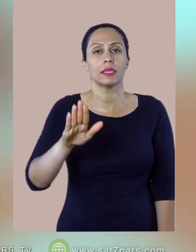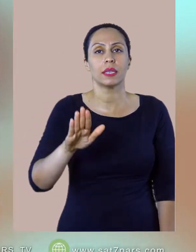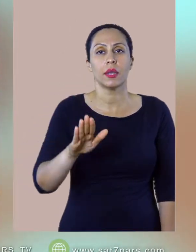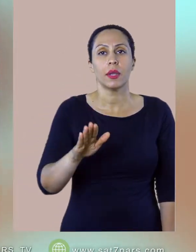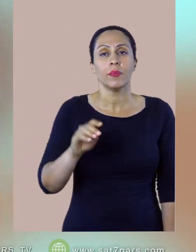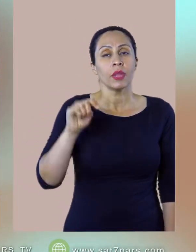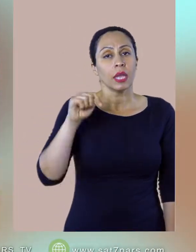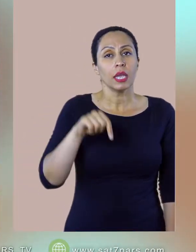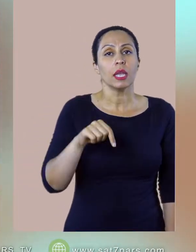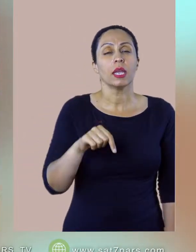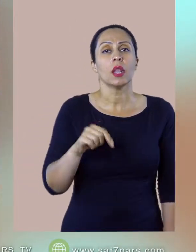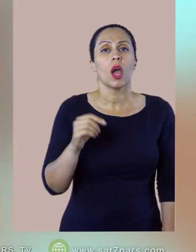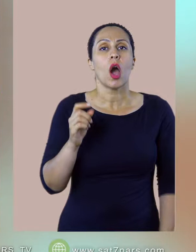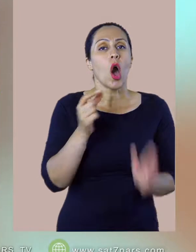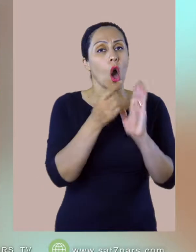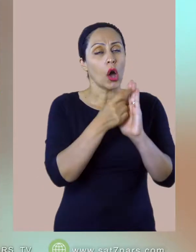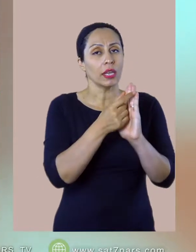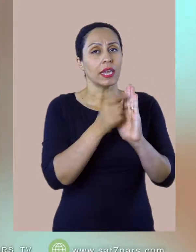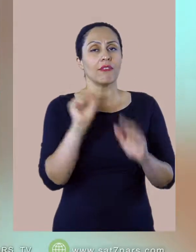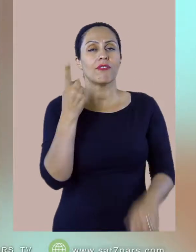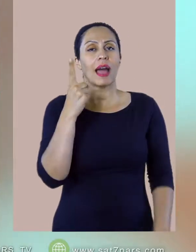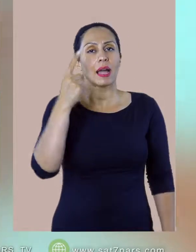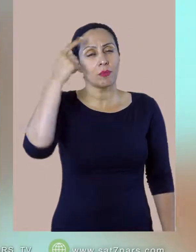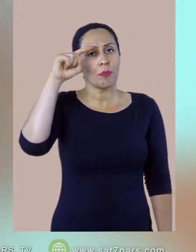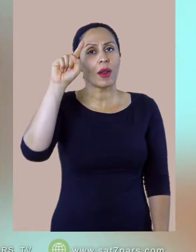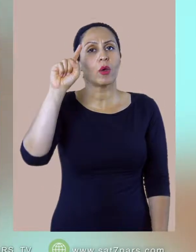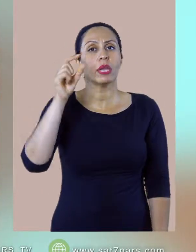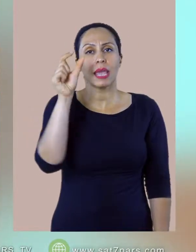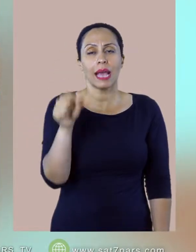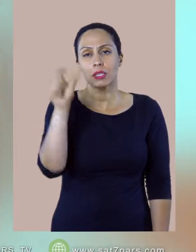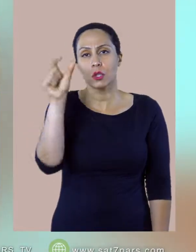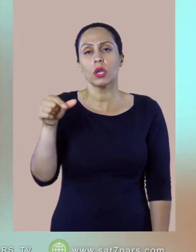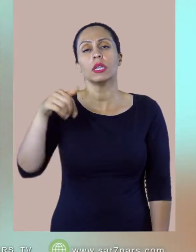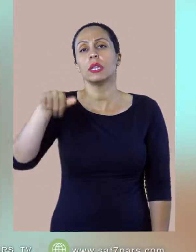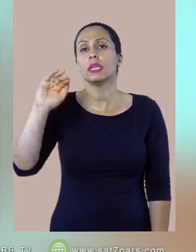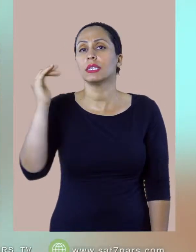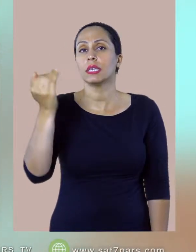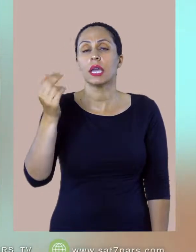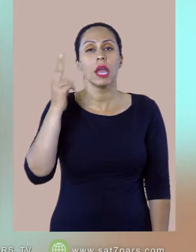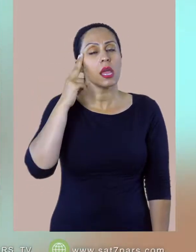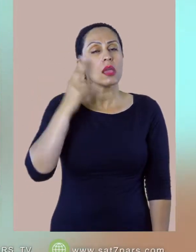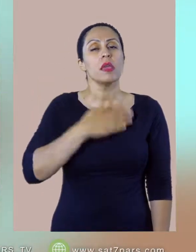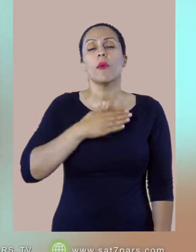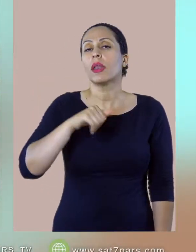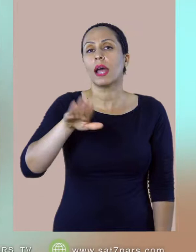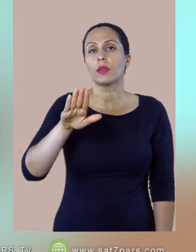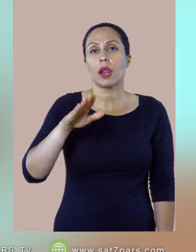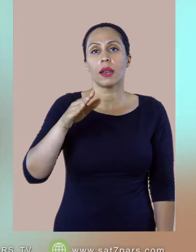آیه رو فقط برای بی ایمانان استفاده میکنیم که شمایی که بی ایمان هستی بی خدا هستی بیا بیا پیش ایسای مسیح ولی